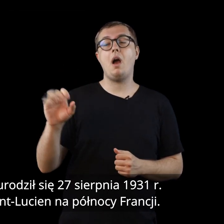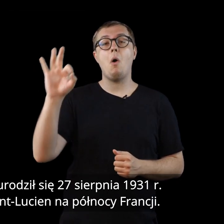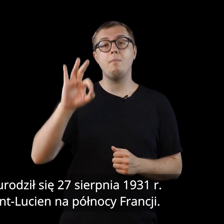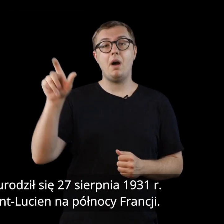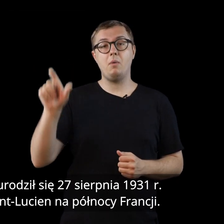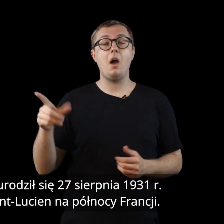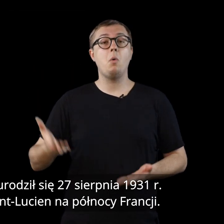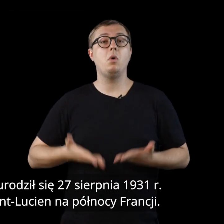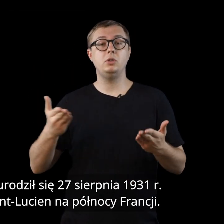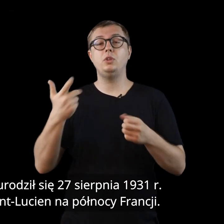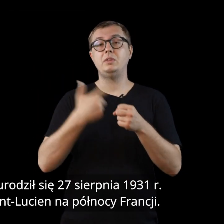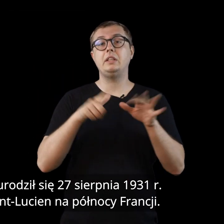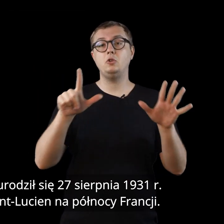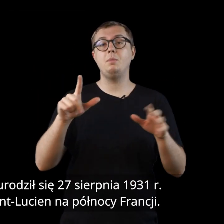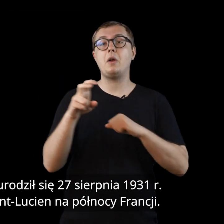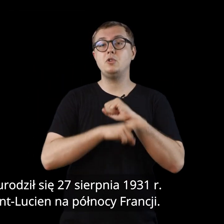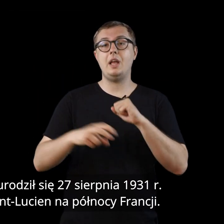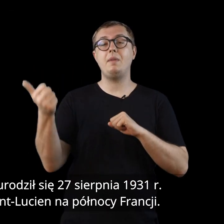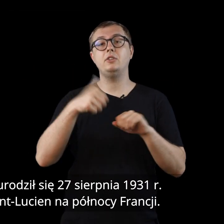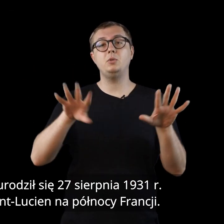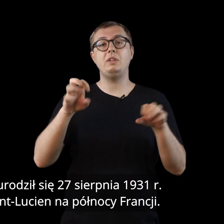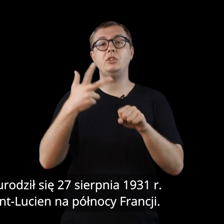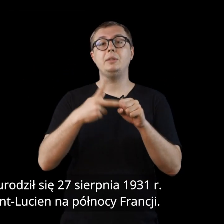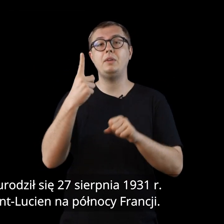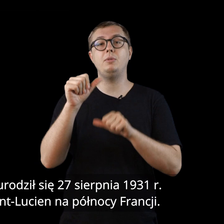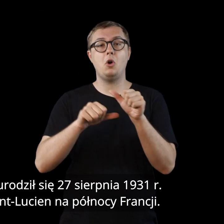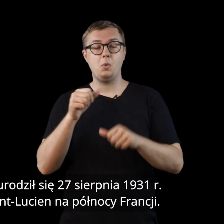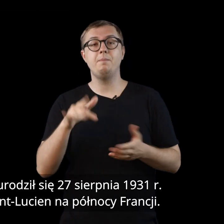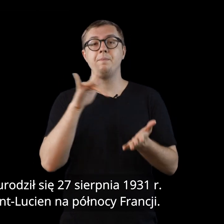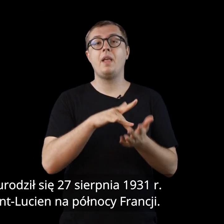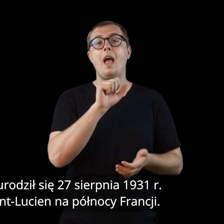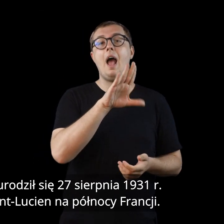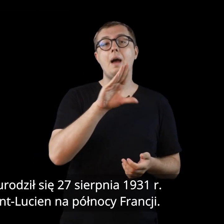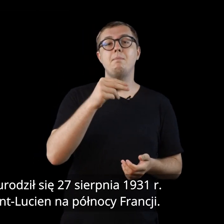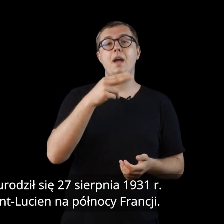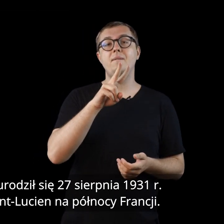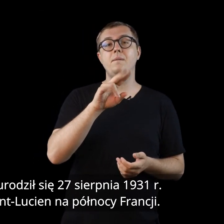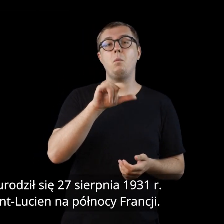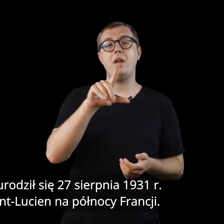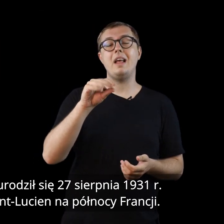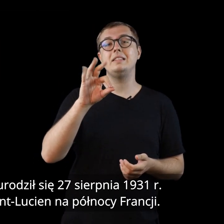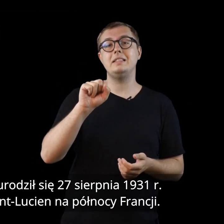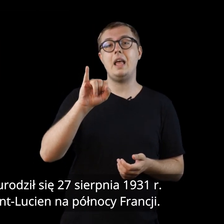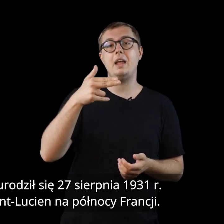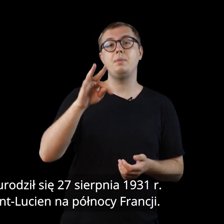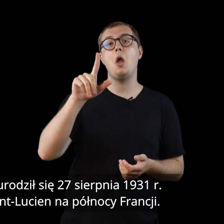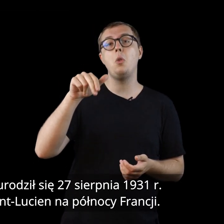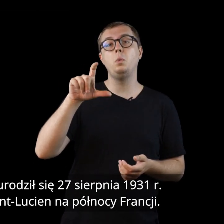urodził się 27 sierpnia 1931 roku w Abbeville-Saint-Lucien, na północy Francji.